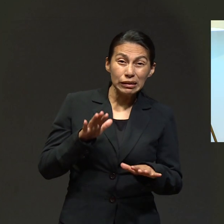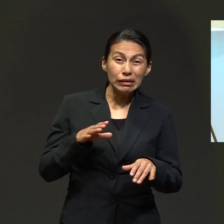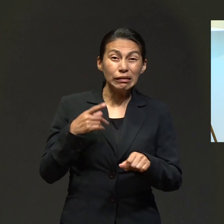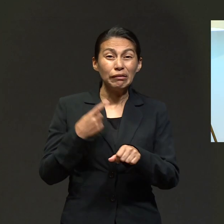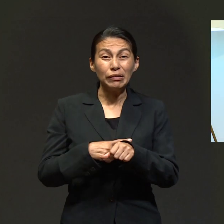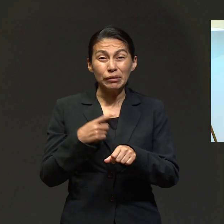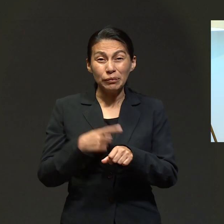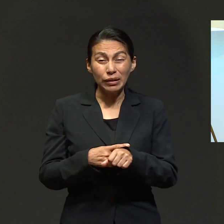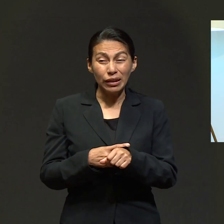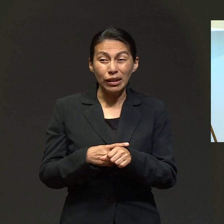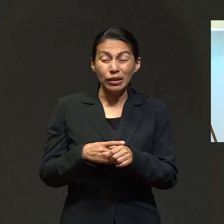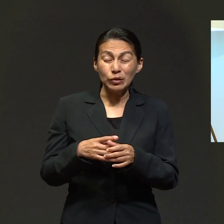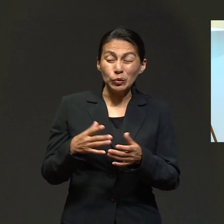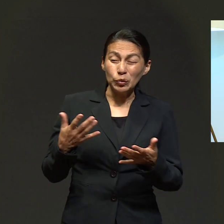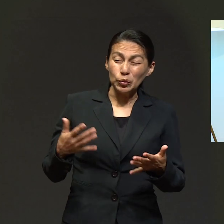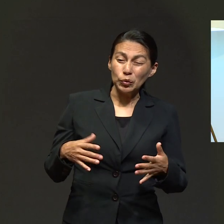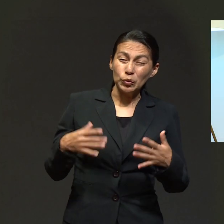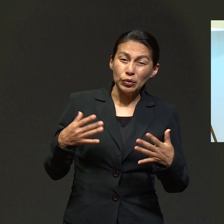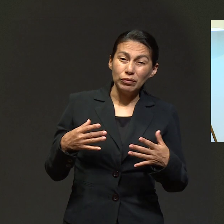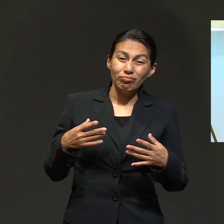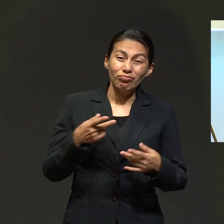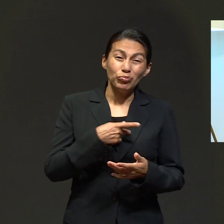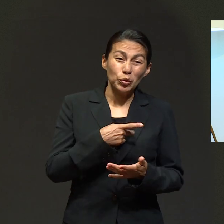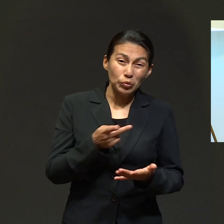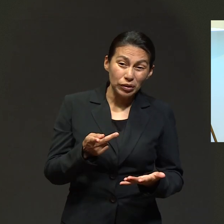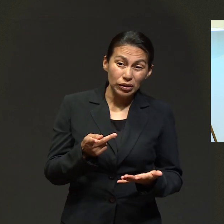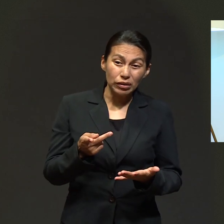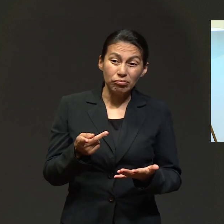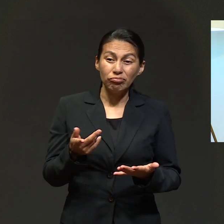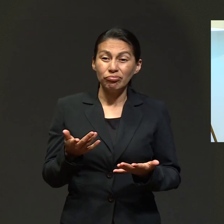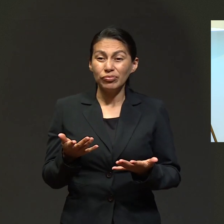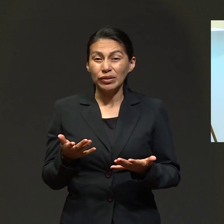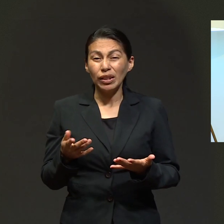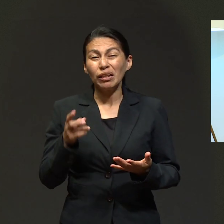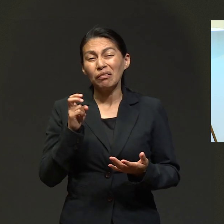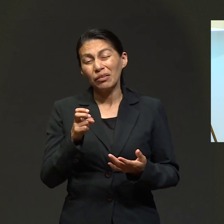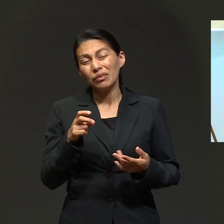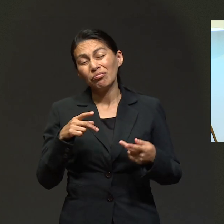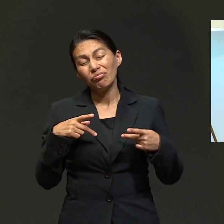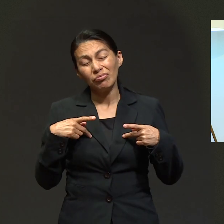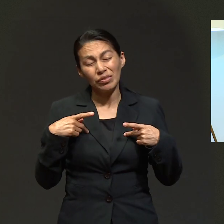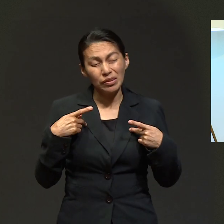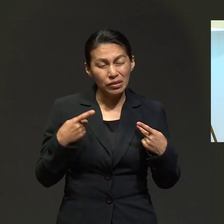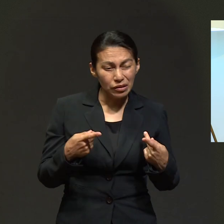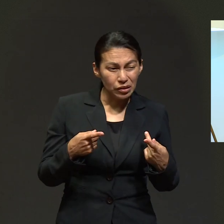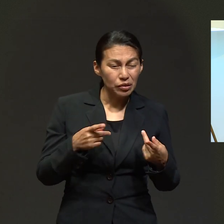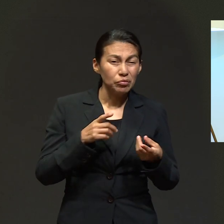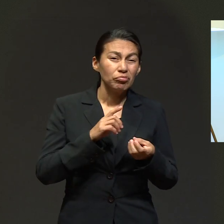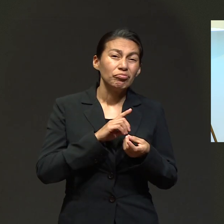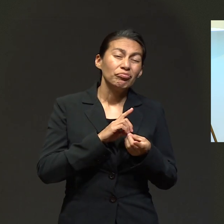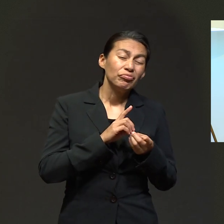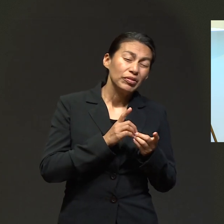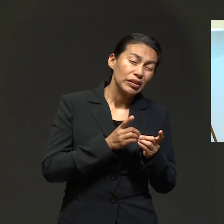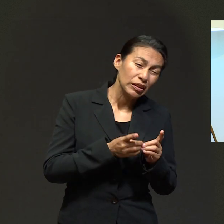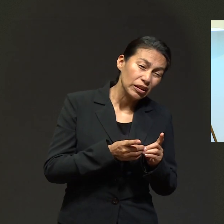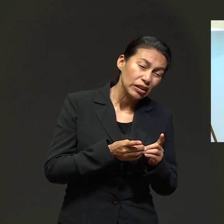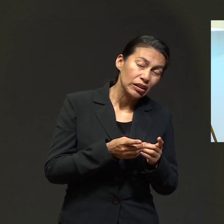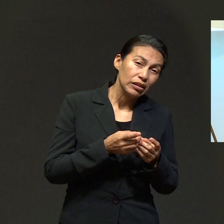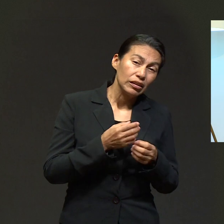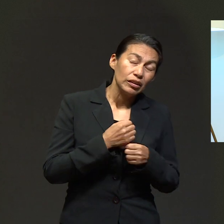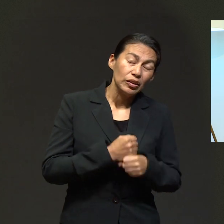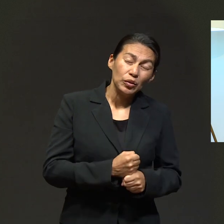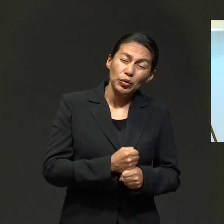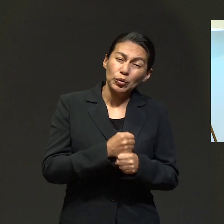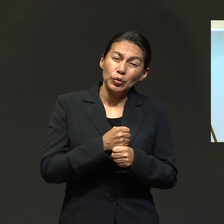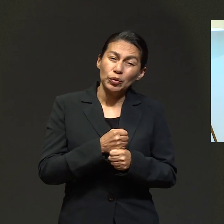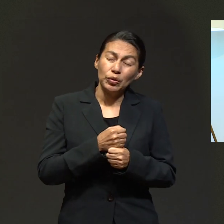Cuando sobreviene la enfermedad y la carencia, Viene la tendencia a desanimarnos y a entrar